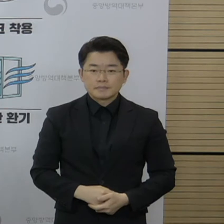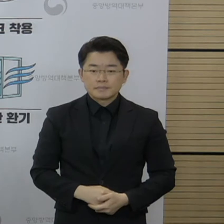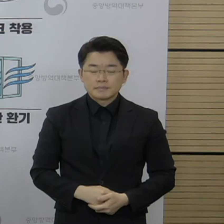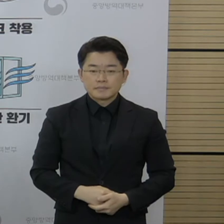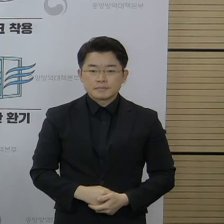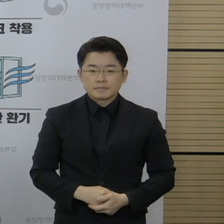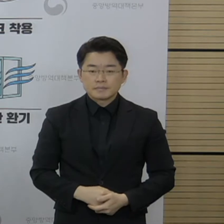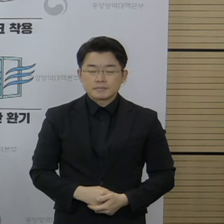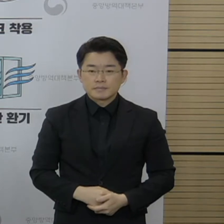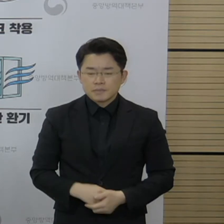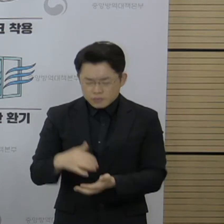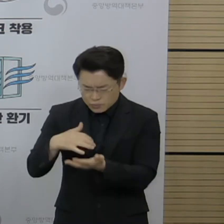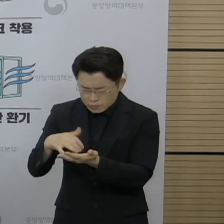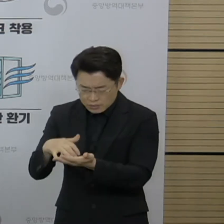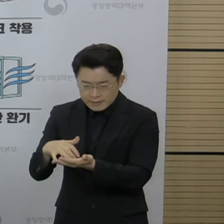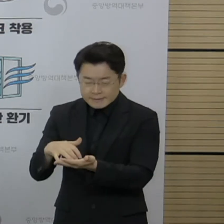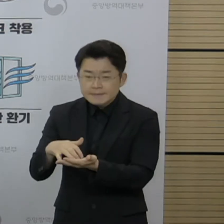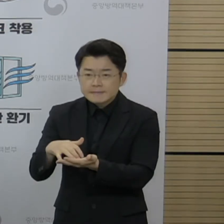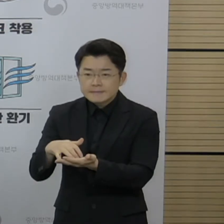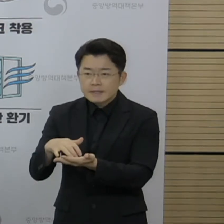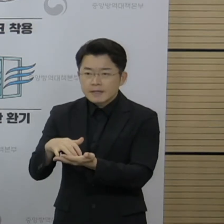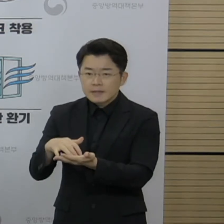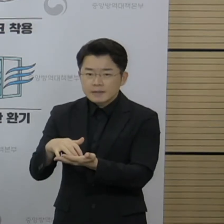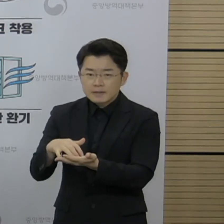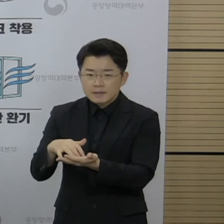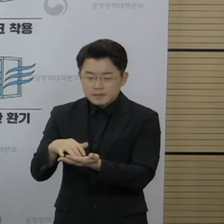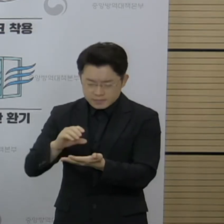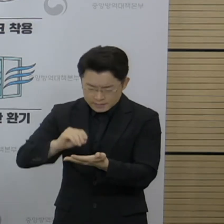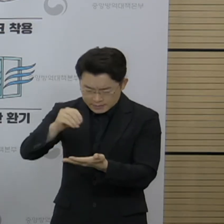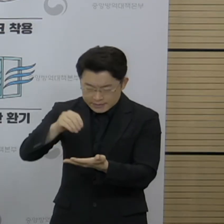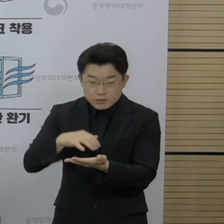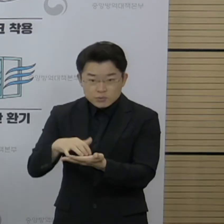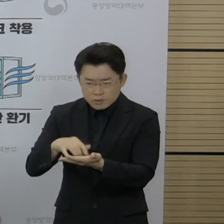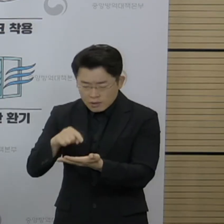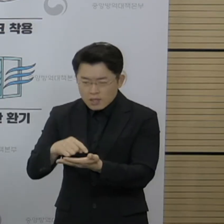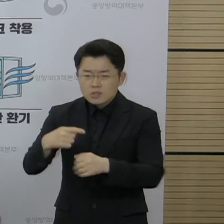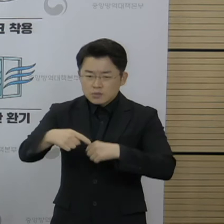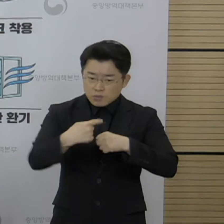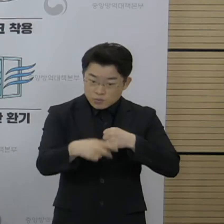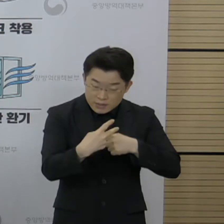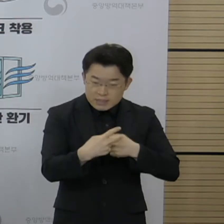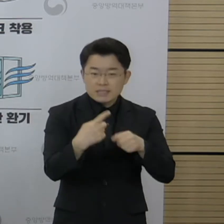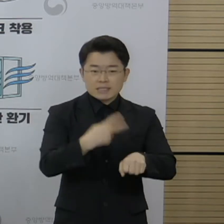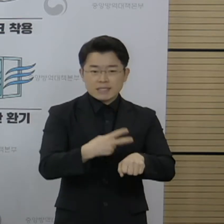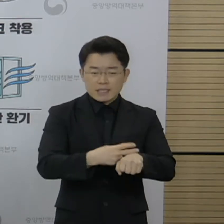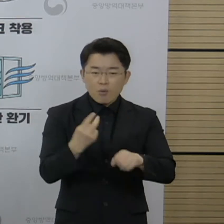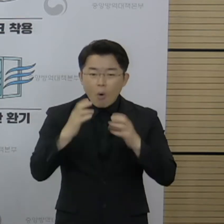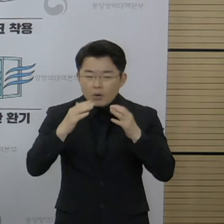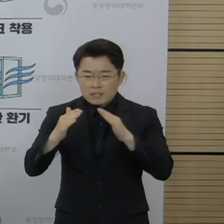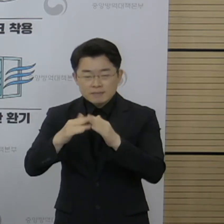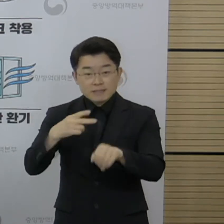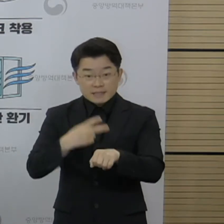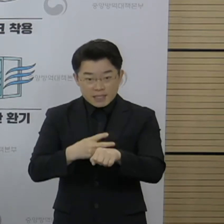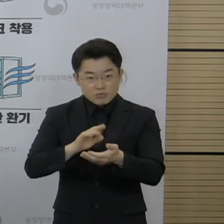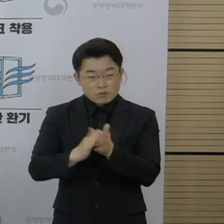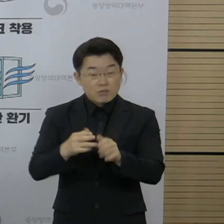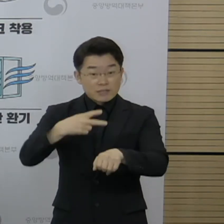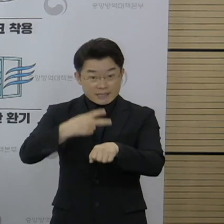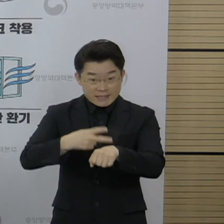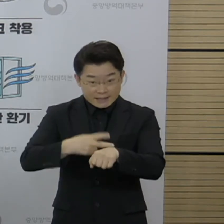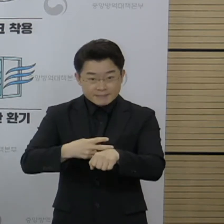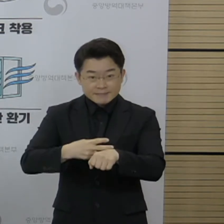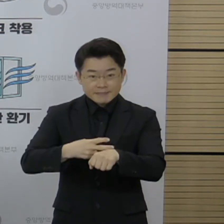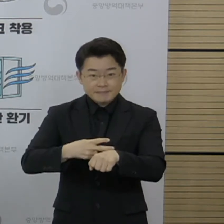제가 정확하게 숫자를 초등학교 1, 2학년과 어린이집 그리고 유치원의